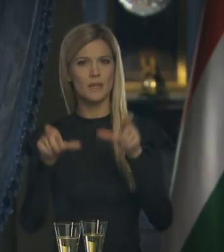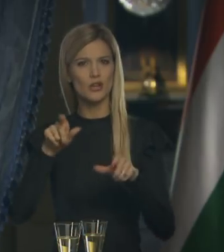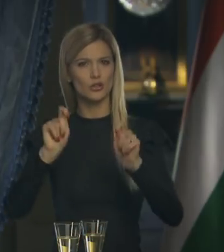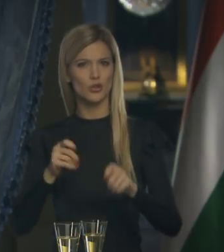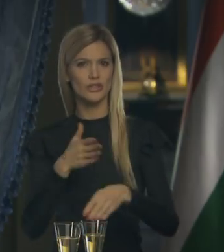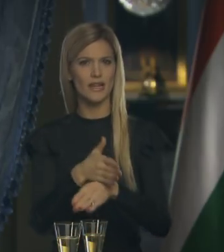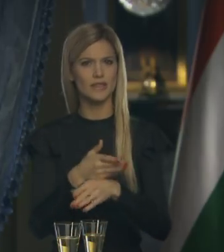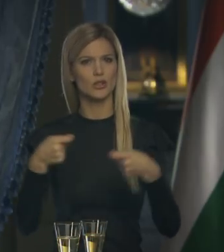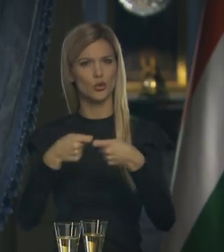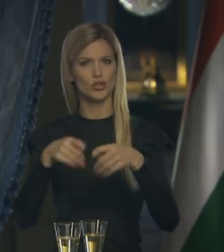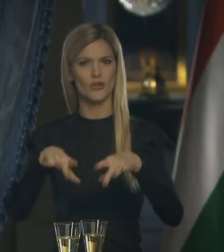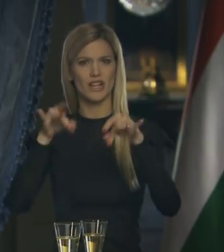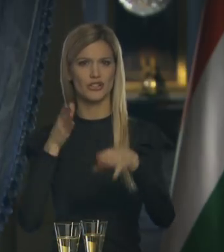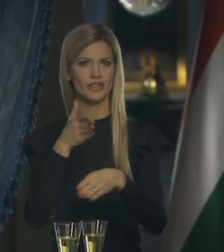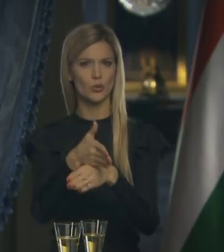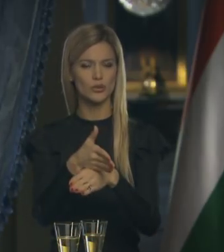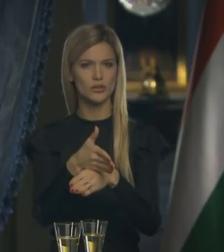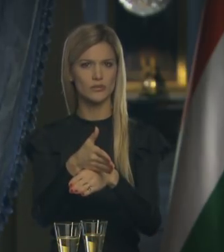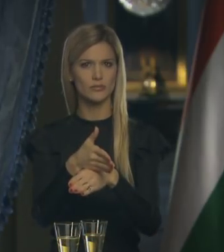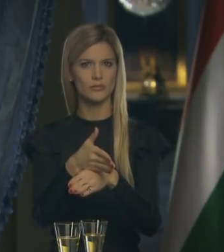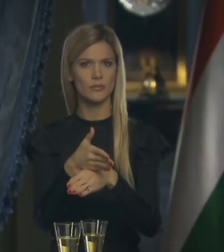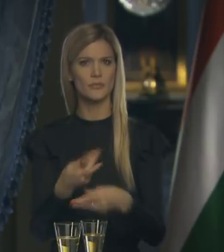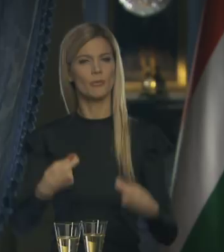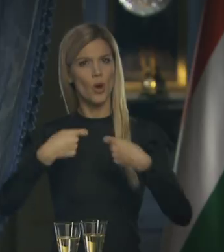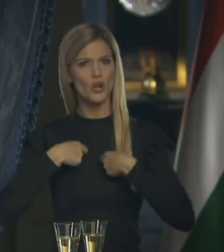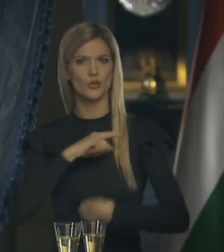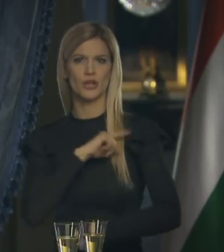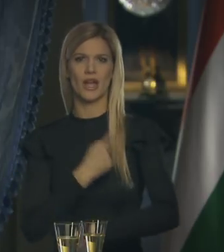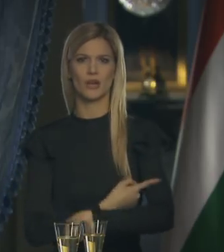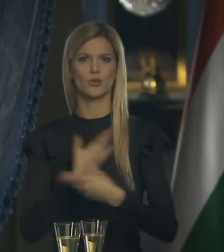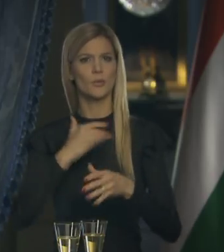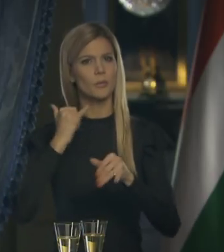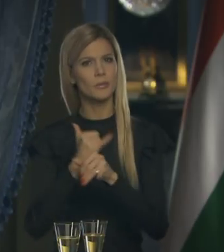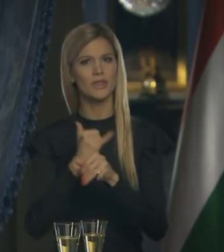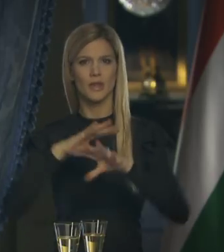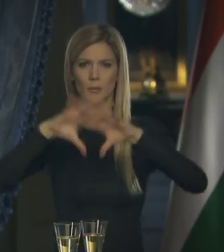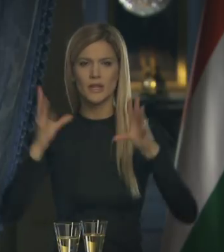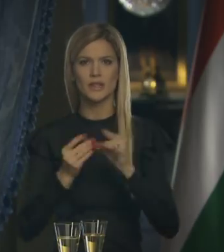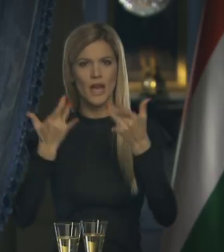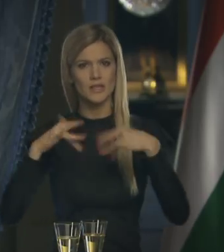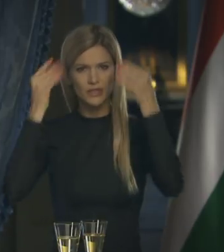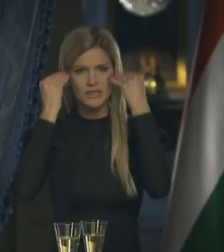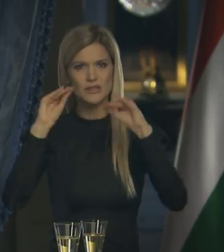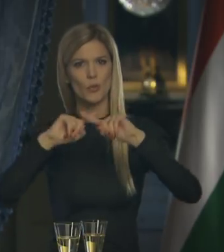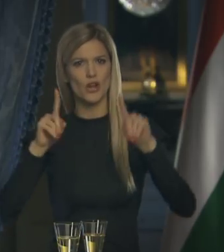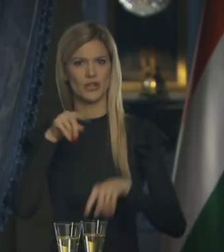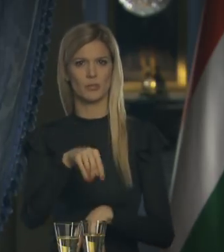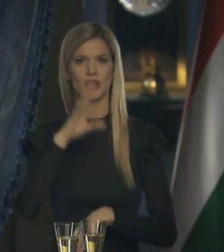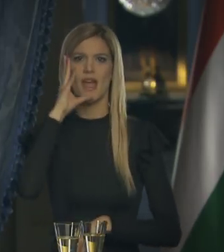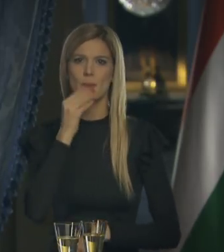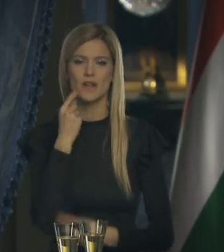közös választásainkhoz. Adjon erőt, hogy mindig, minden helyzetben tiszteljük a másikban az embert,